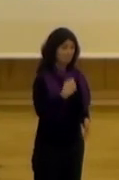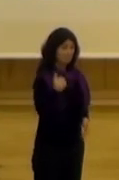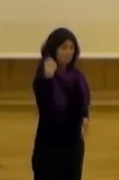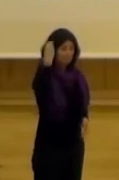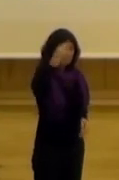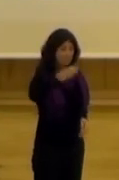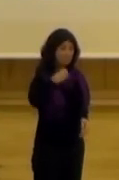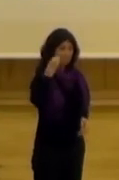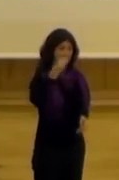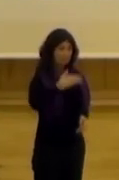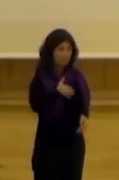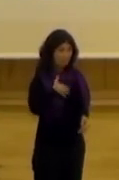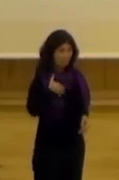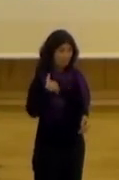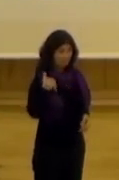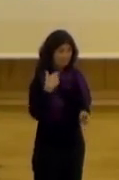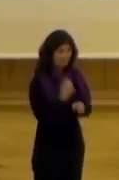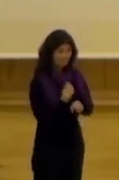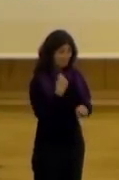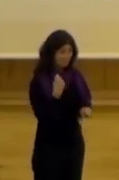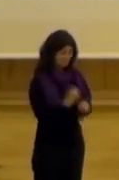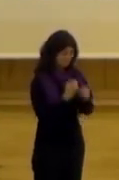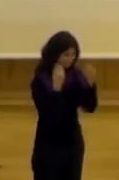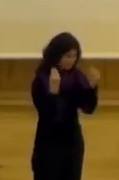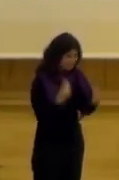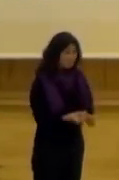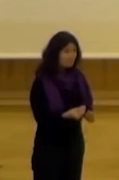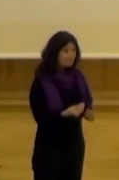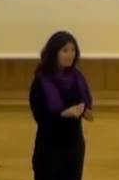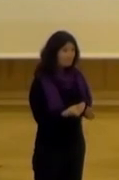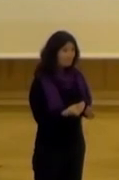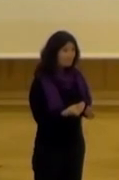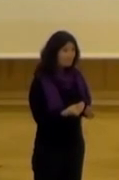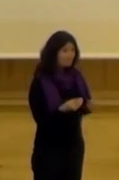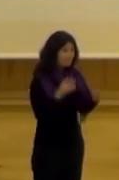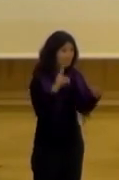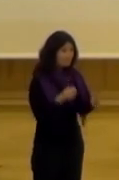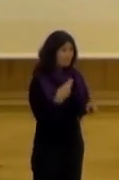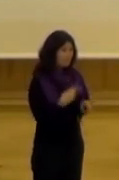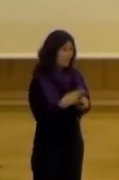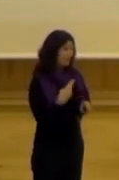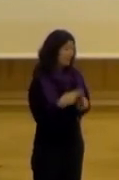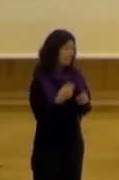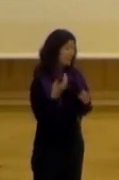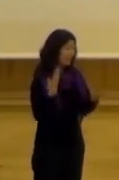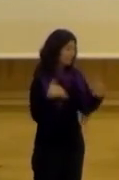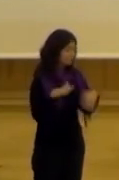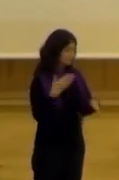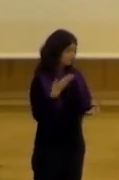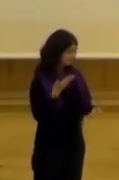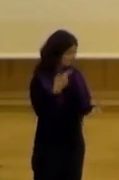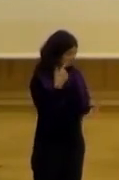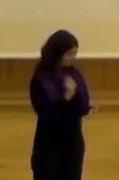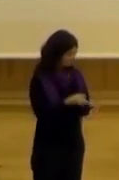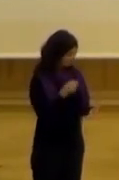y eso que para trabajar como tenemos que lo del labor de los políticos es cosa muy muy y